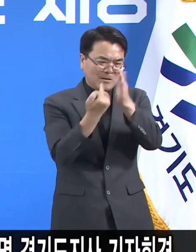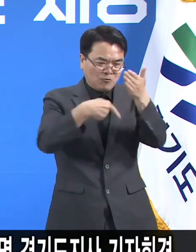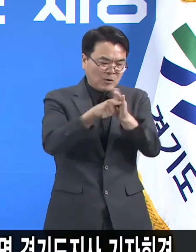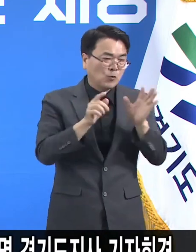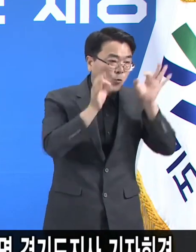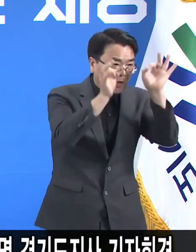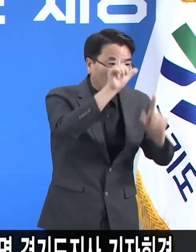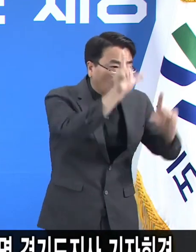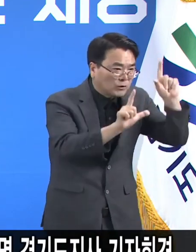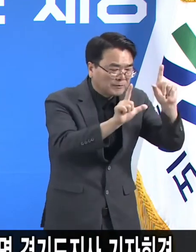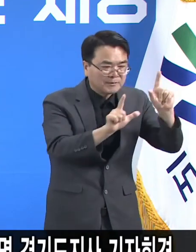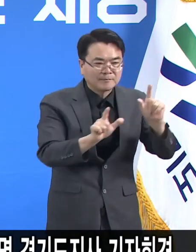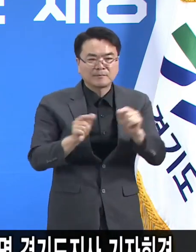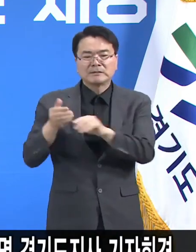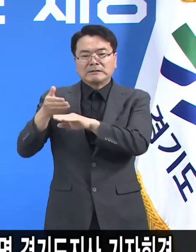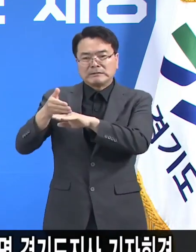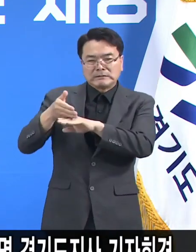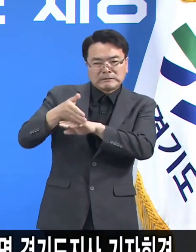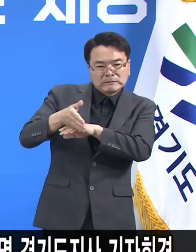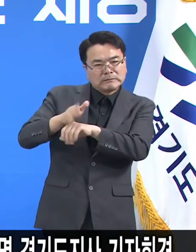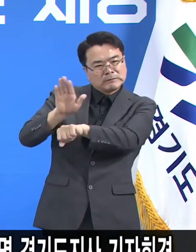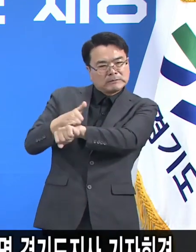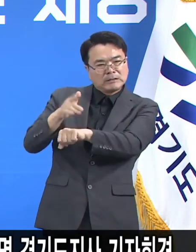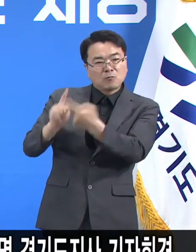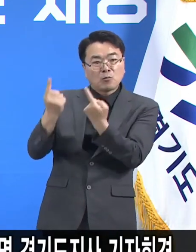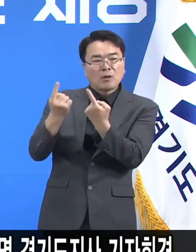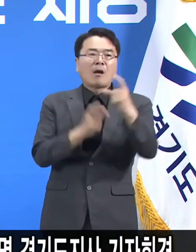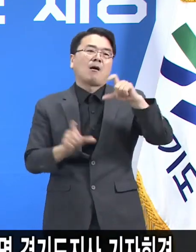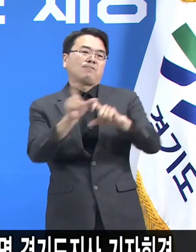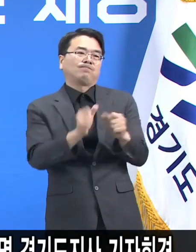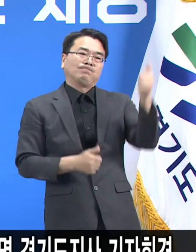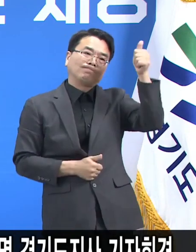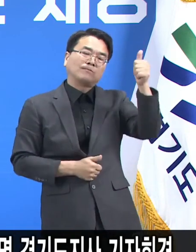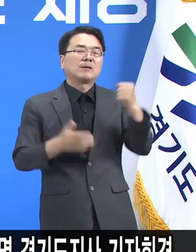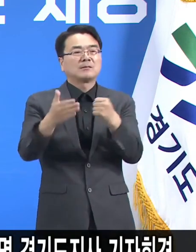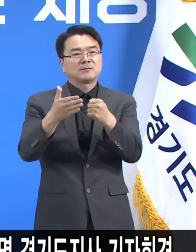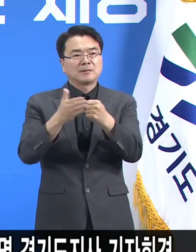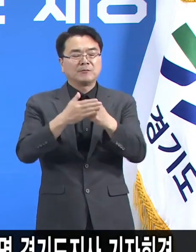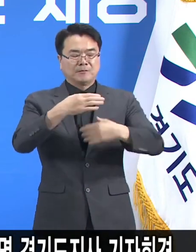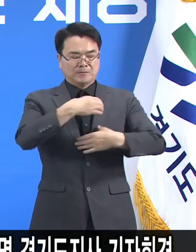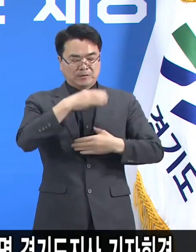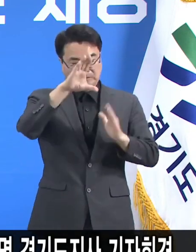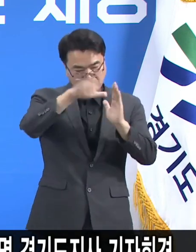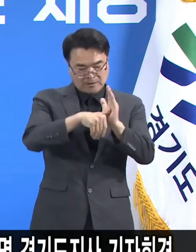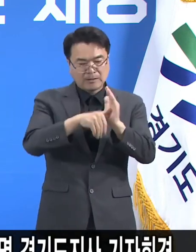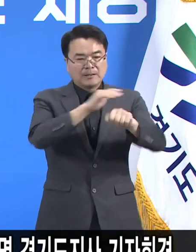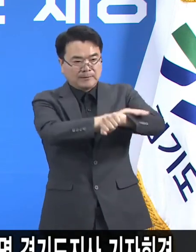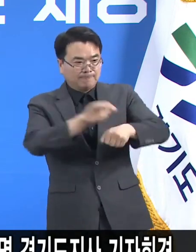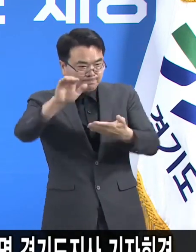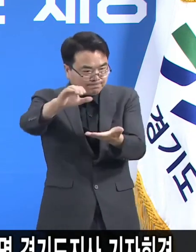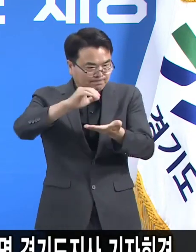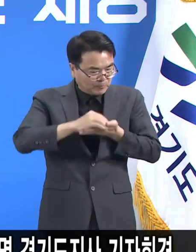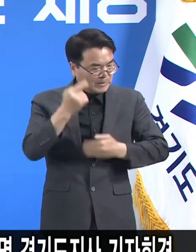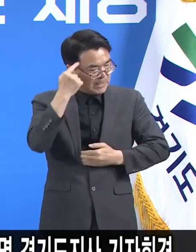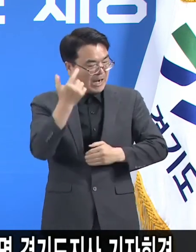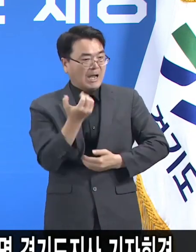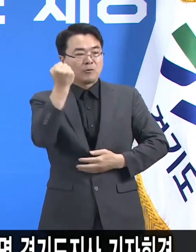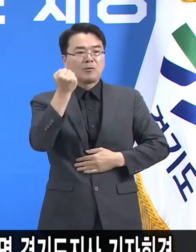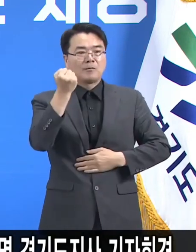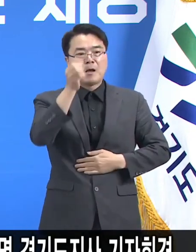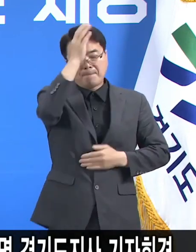대응보다 낫다고 믿습니다. 우려스러운 현재 상황을 엄중히 받아들이고 계속되는 경기도와